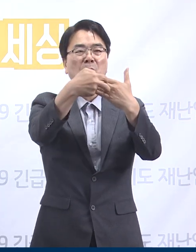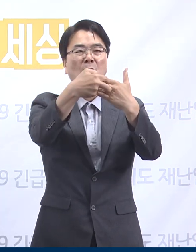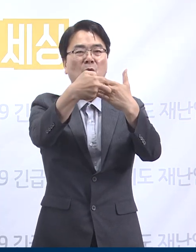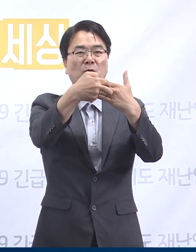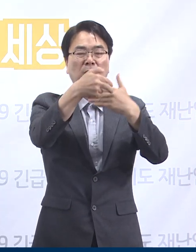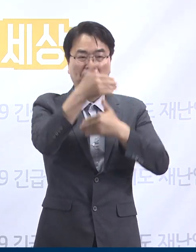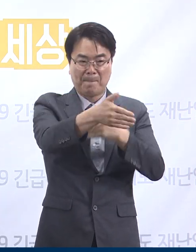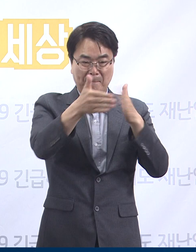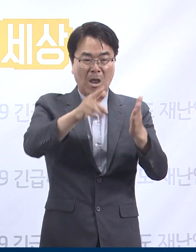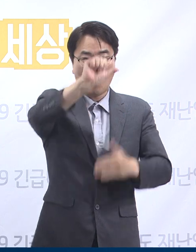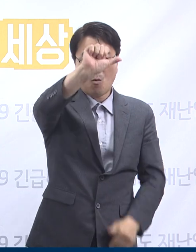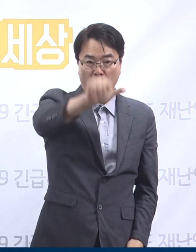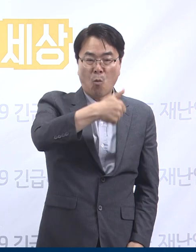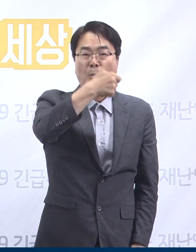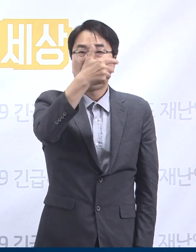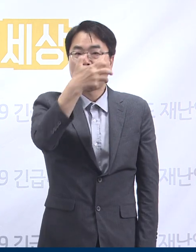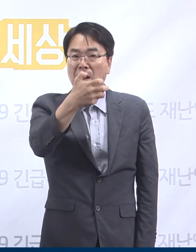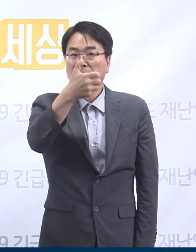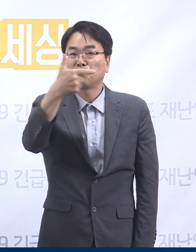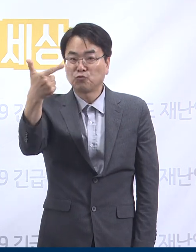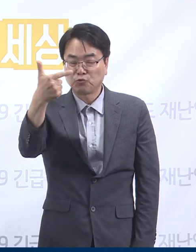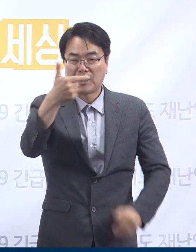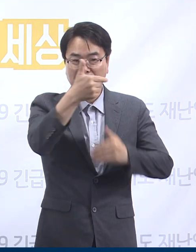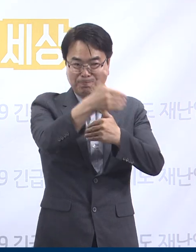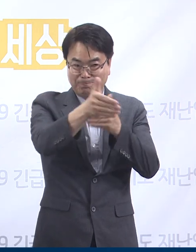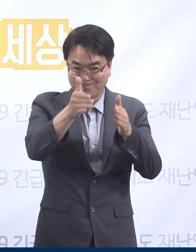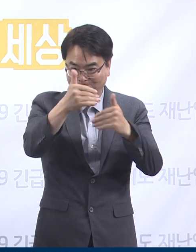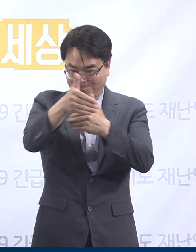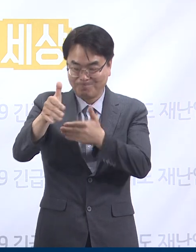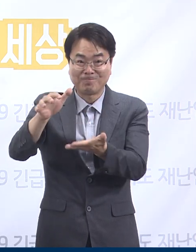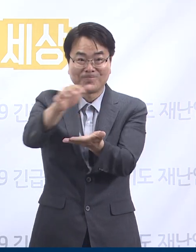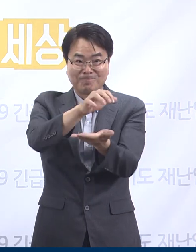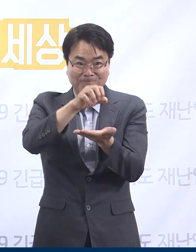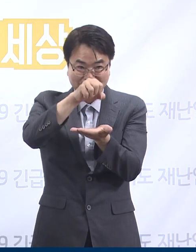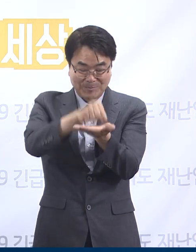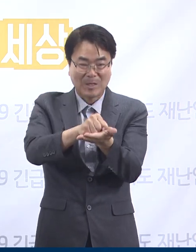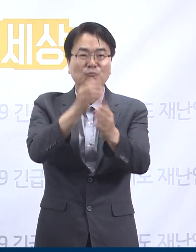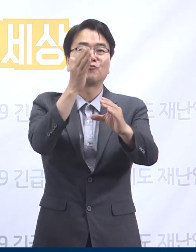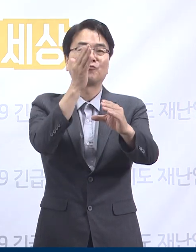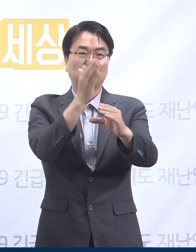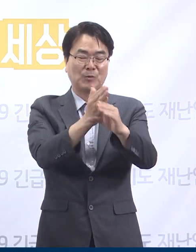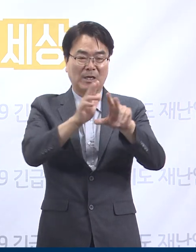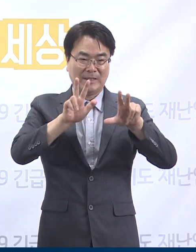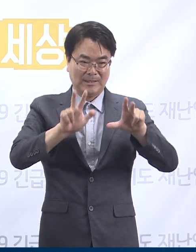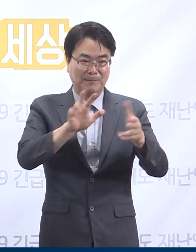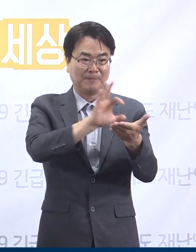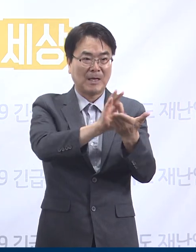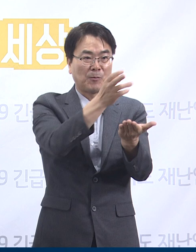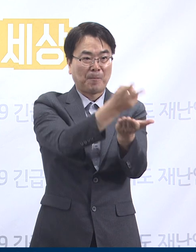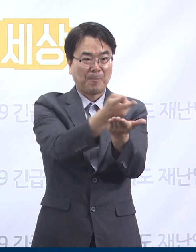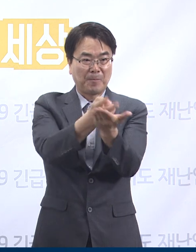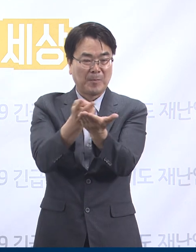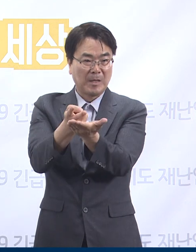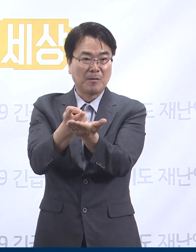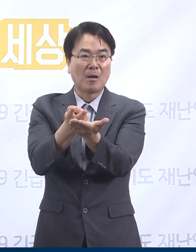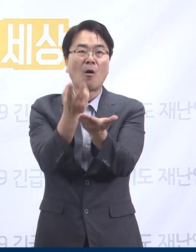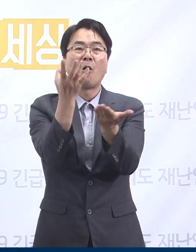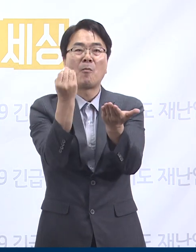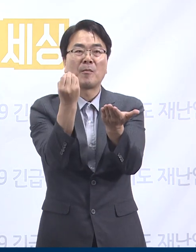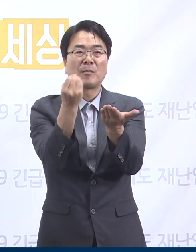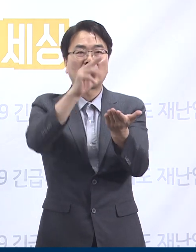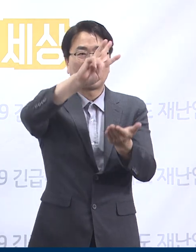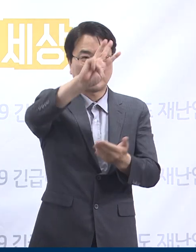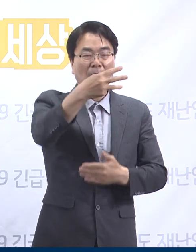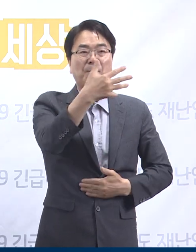586개의 확진자 치료병상을 확보하고 있으며 현재 사용 중인 병상은 52.7%인